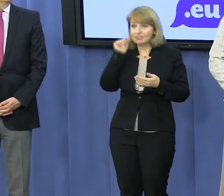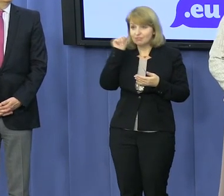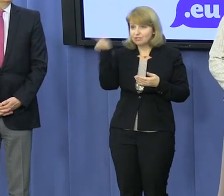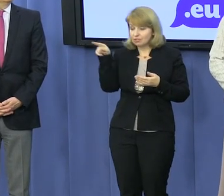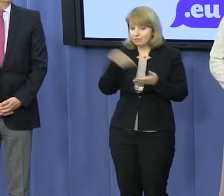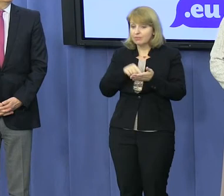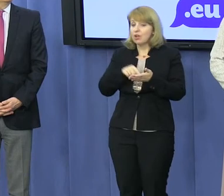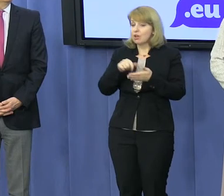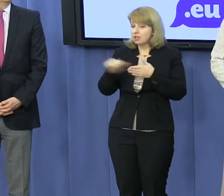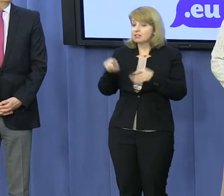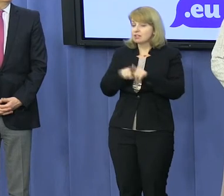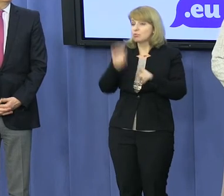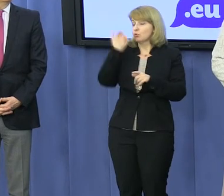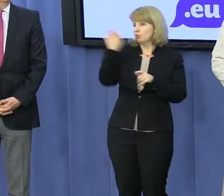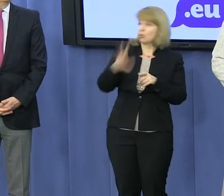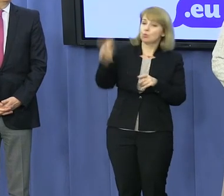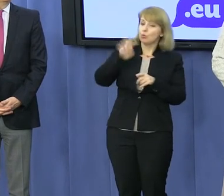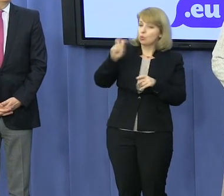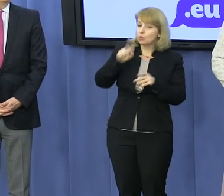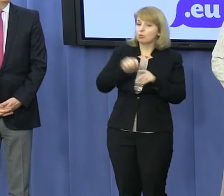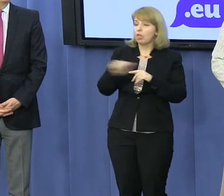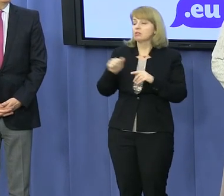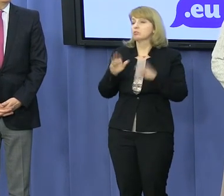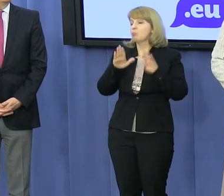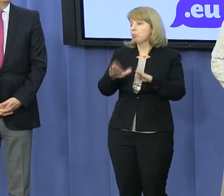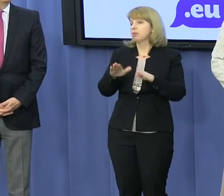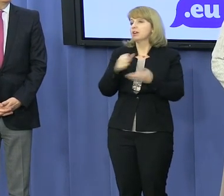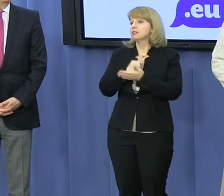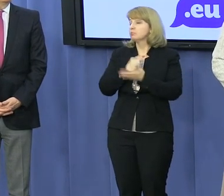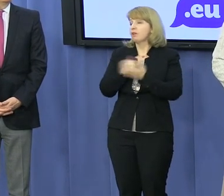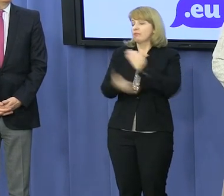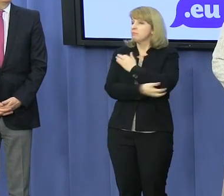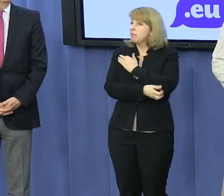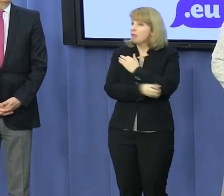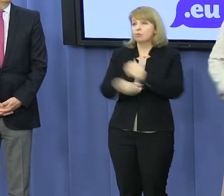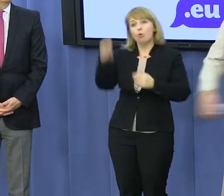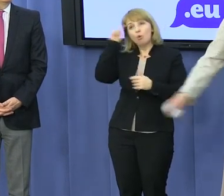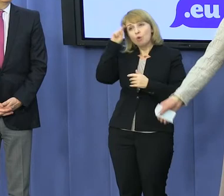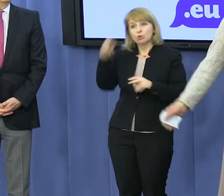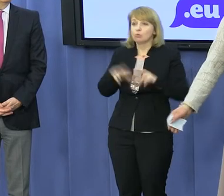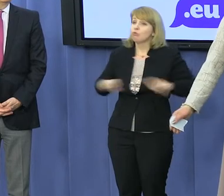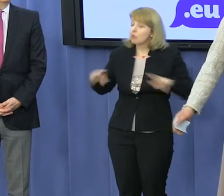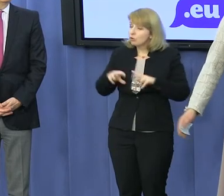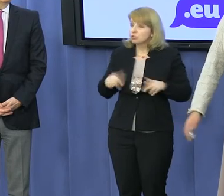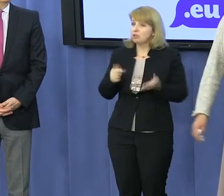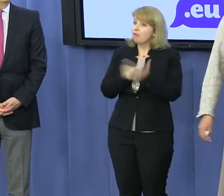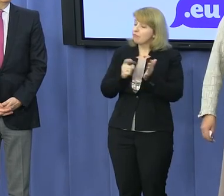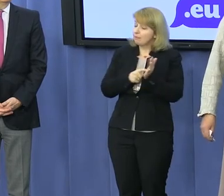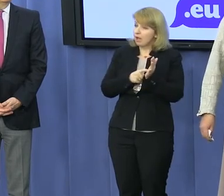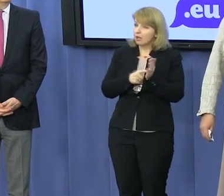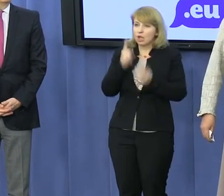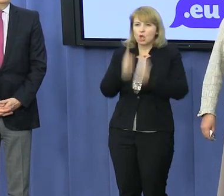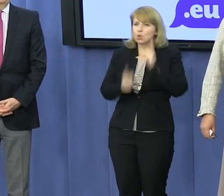podejścia twojego ruchu do właśnie spraw biedy i spraw, które wymagają naprawdę